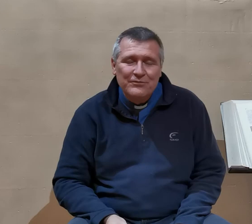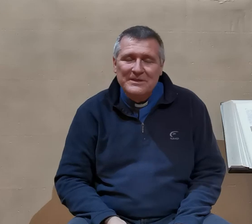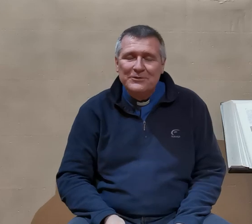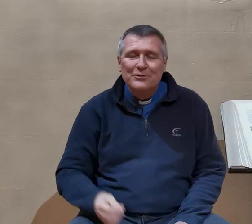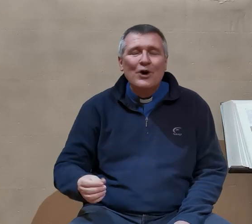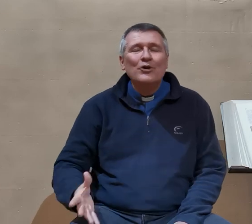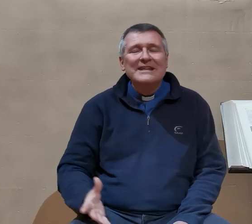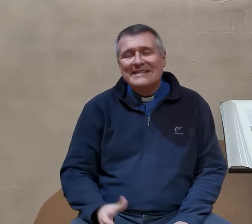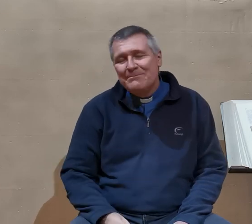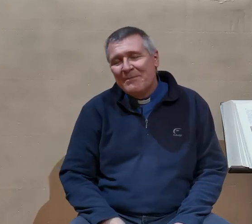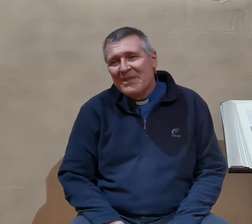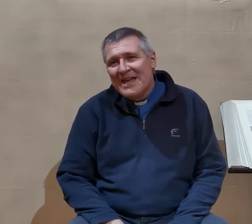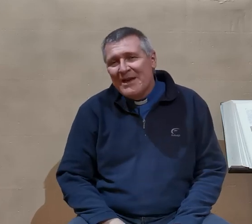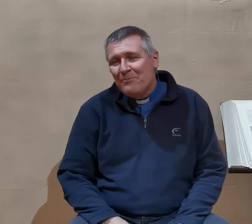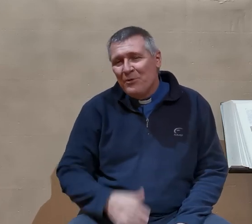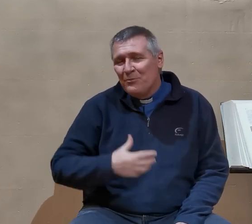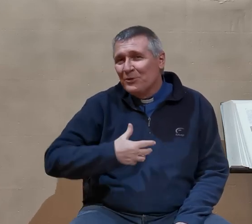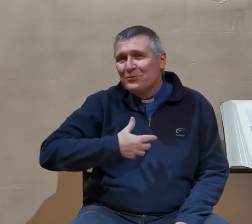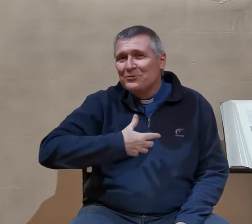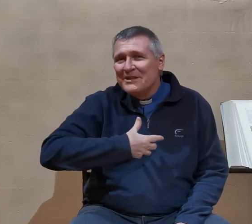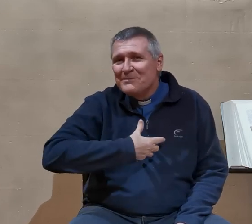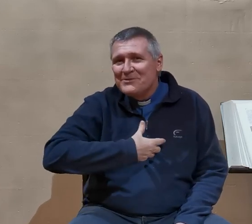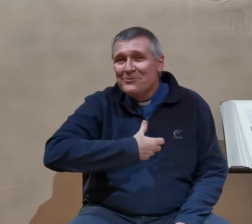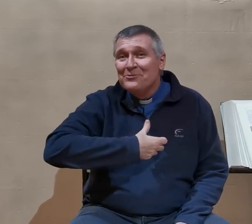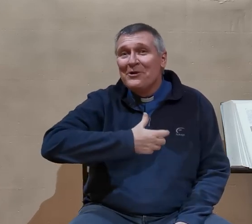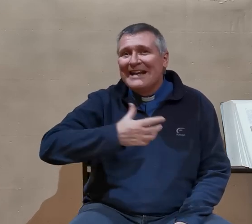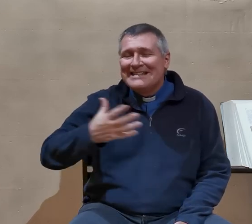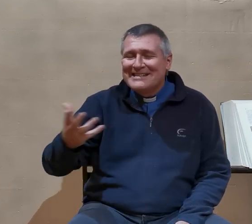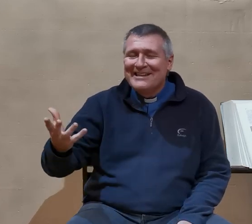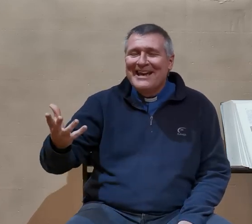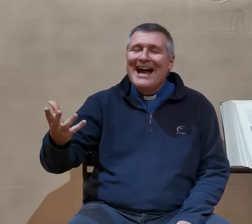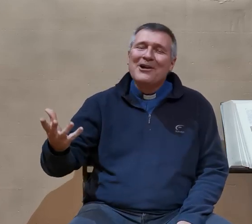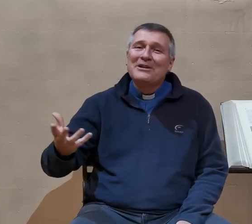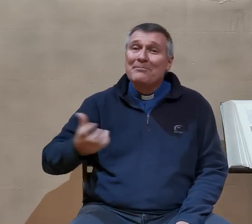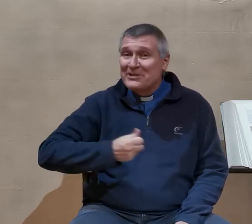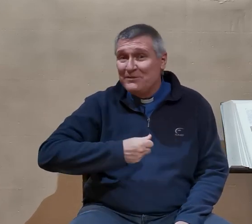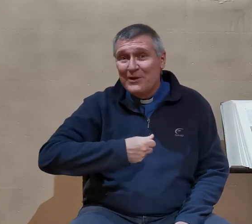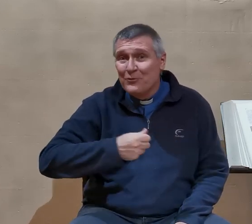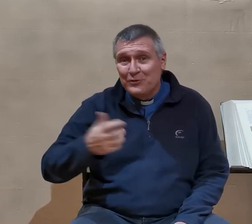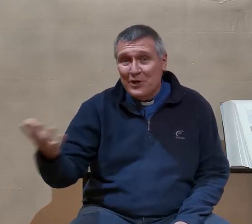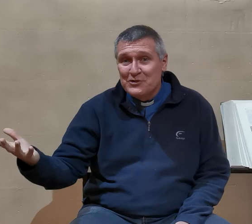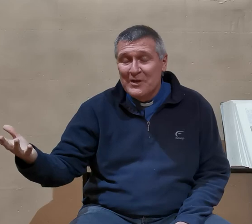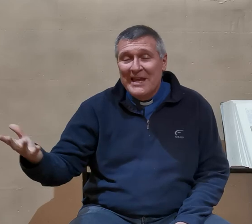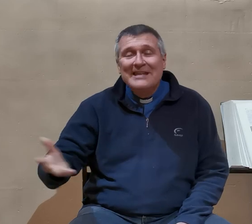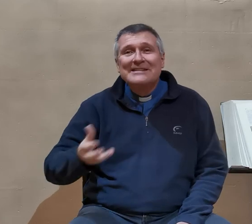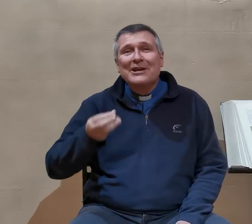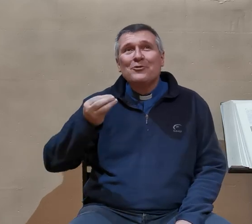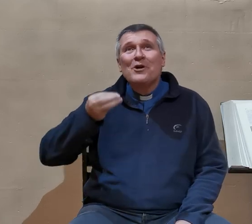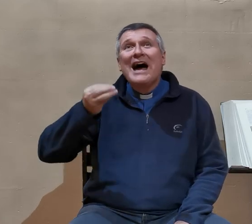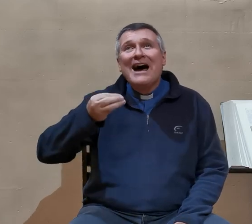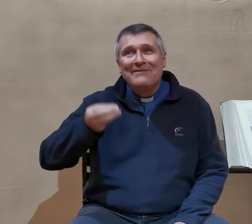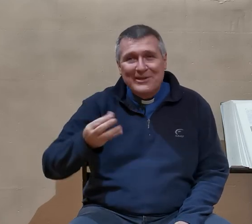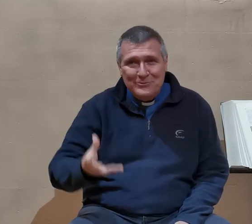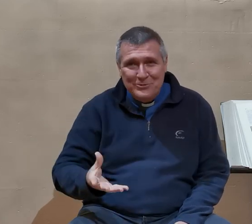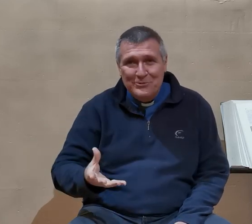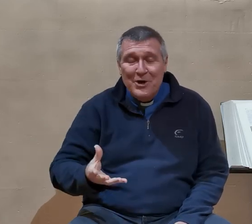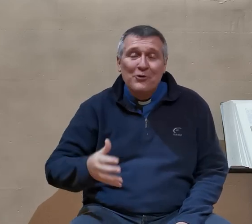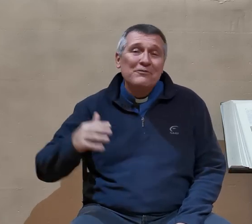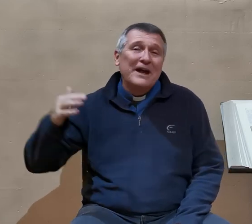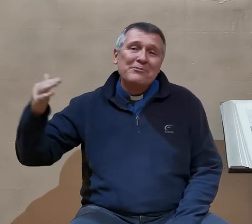a fui Onésime. Paul prend donc une espèce de risque incroyable parce qu'il fait confiance. Il sait qu'avec Dieu, le vrai